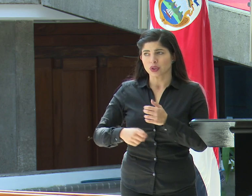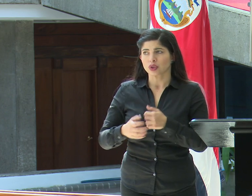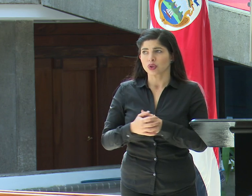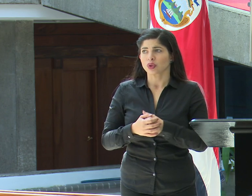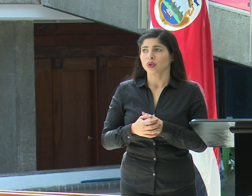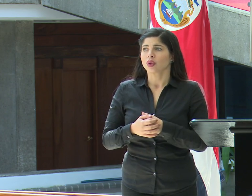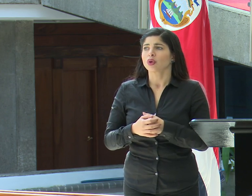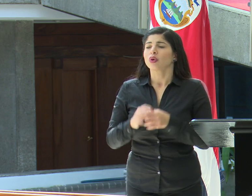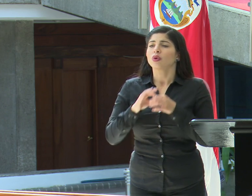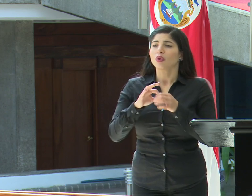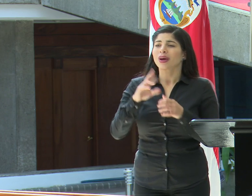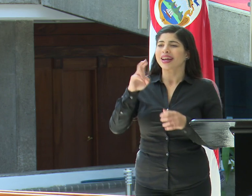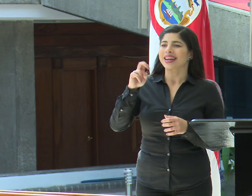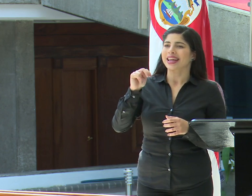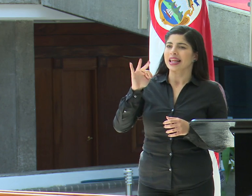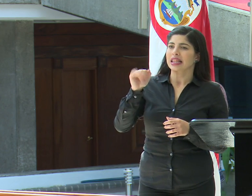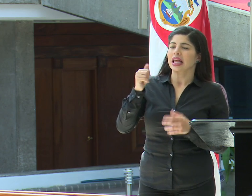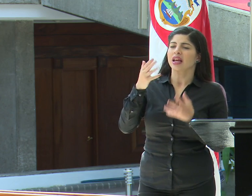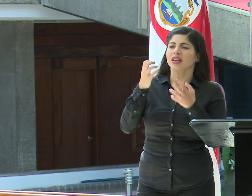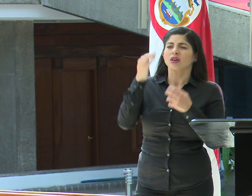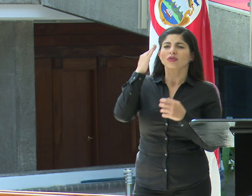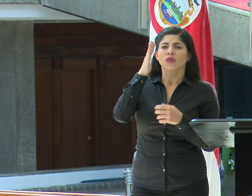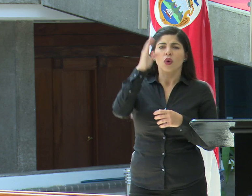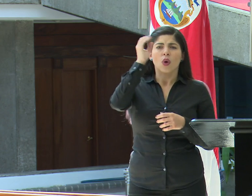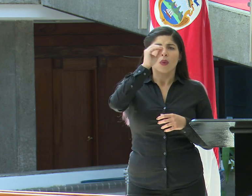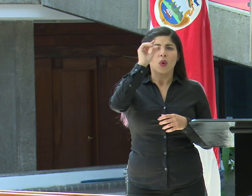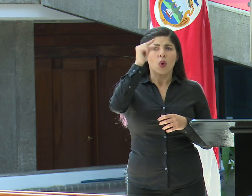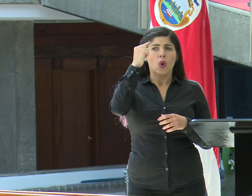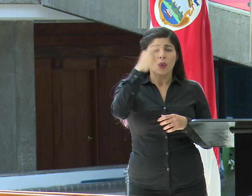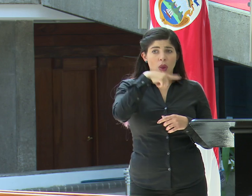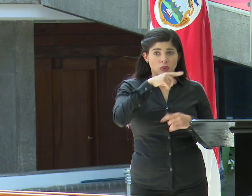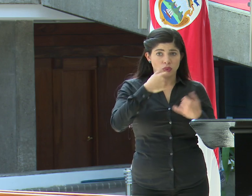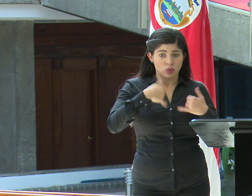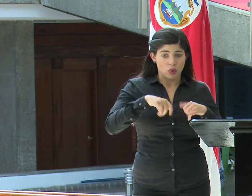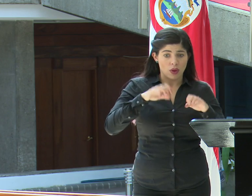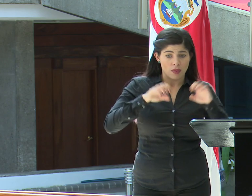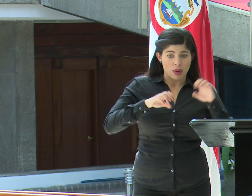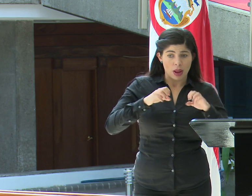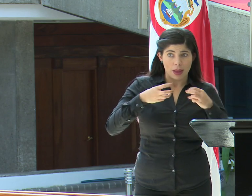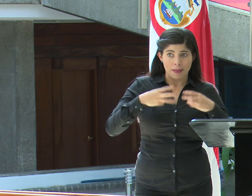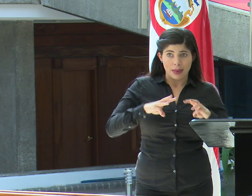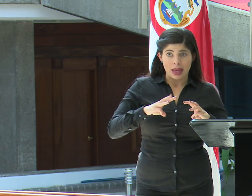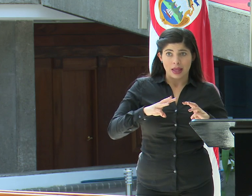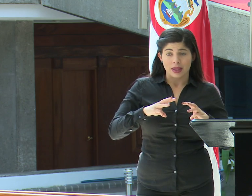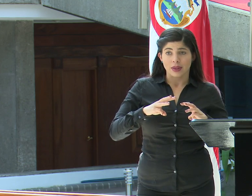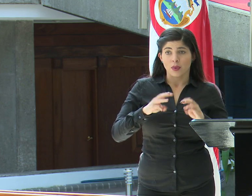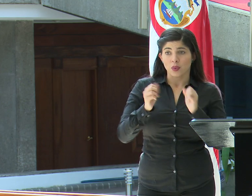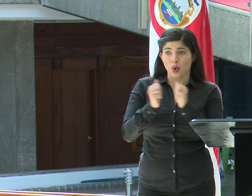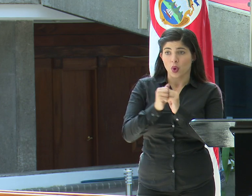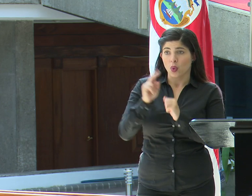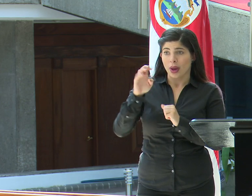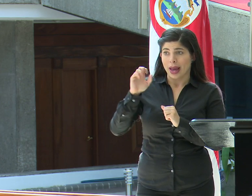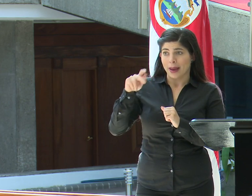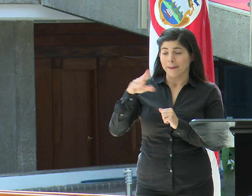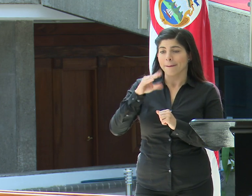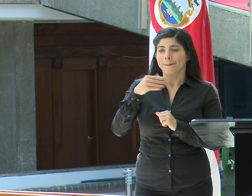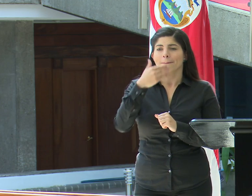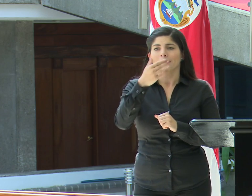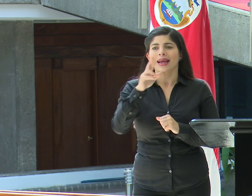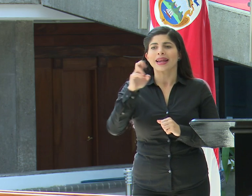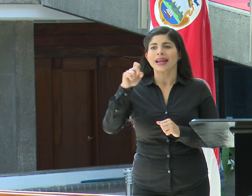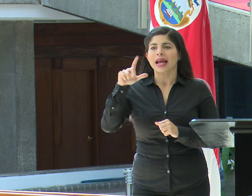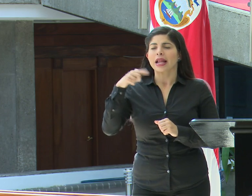todo lo que tiene que ver con renta. Yo quiero saber qué posición tiene el gobierno y si están analizando esas medidas y se van a reunir con UCAEP. Y a doña Raquel quería